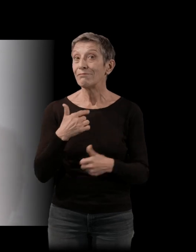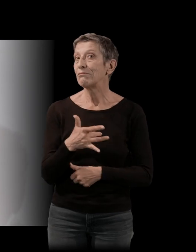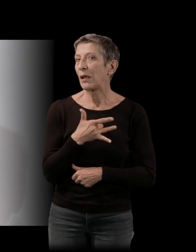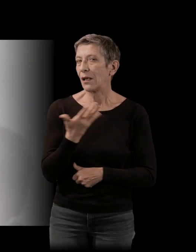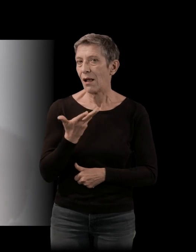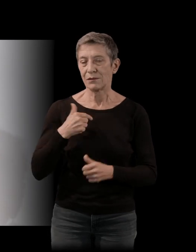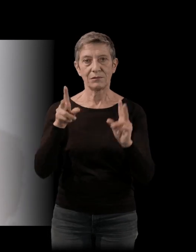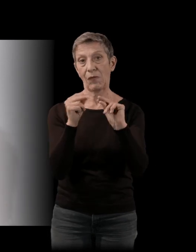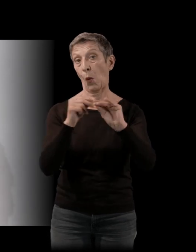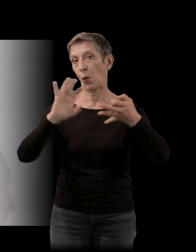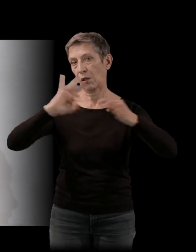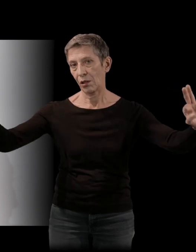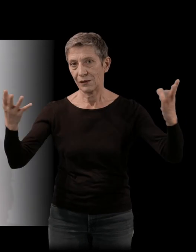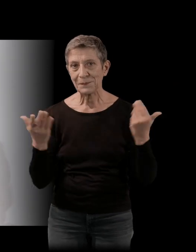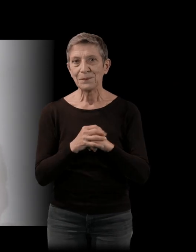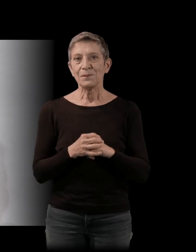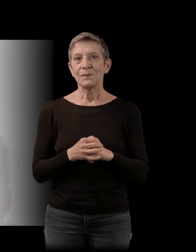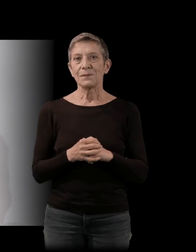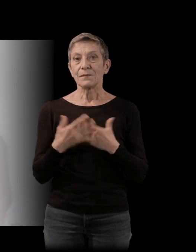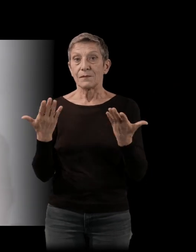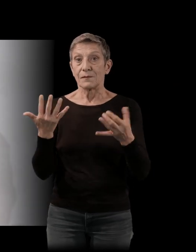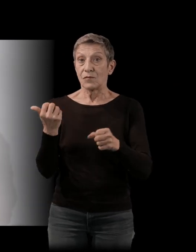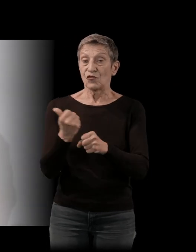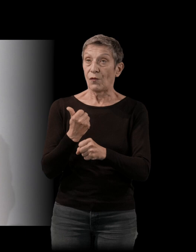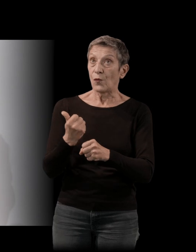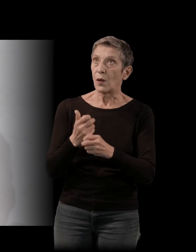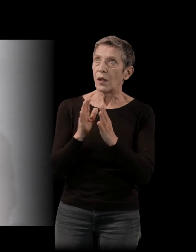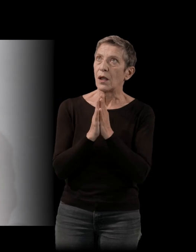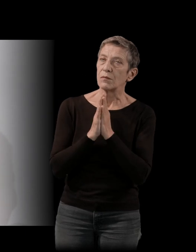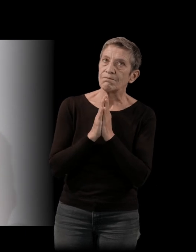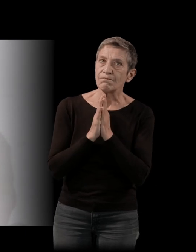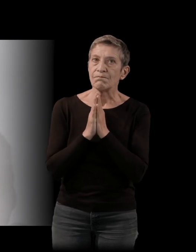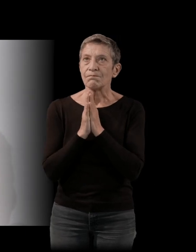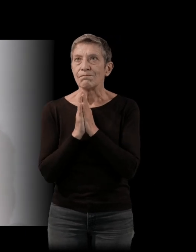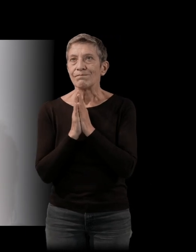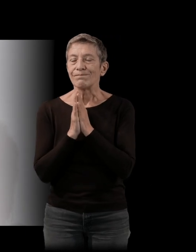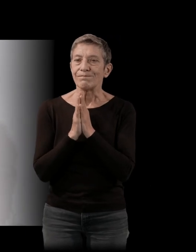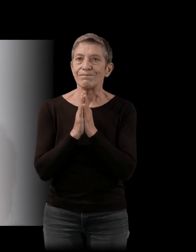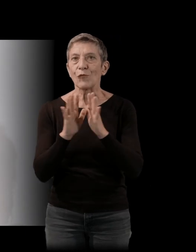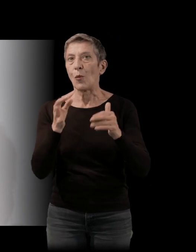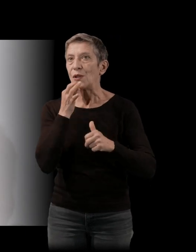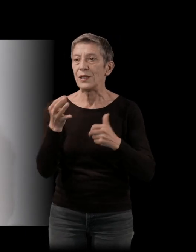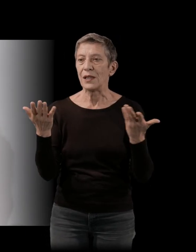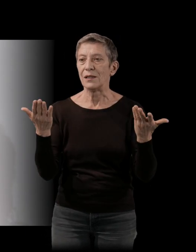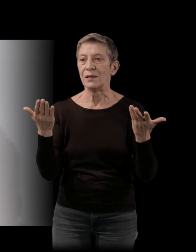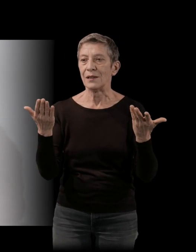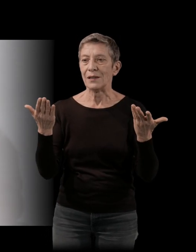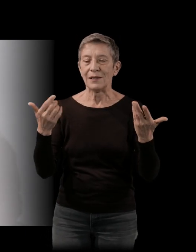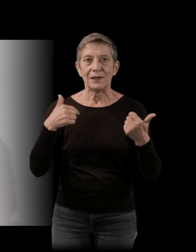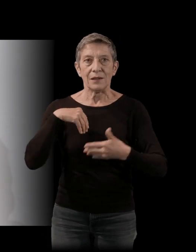c'est de raconter des histoires. Et c'est vrai qu'à chaque fois, je suis un peu, comment dire, pas désespérée, mais d'un